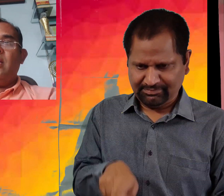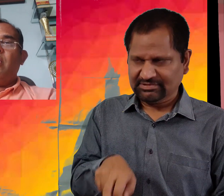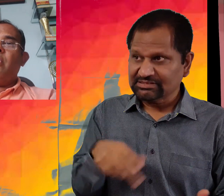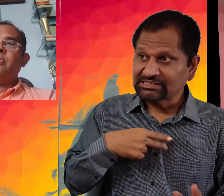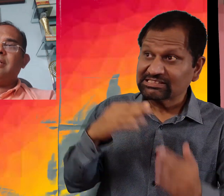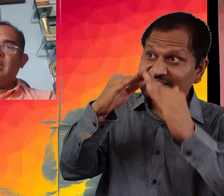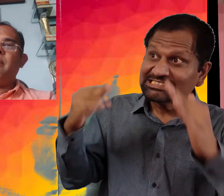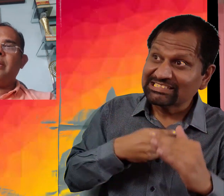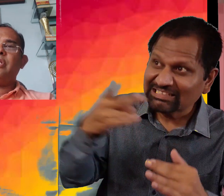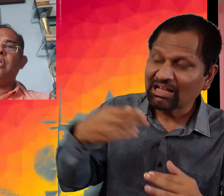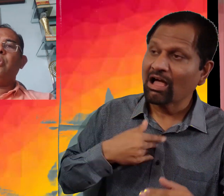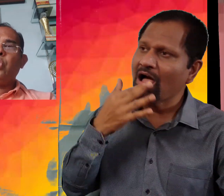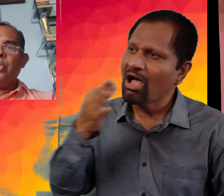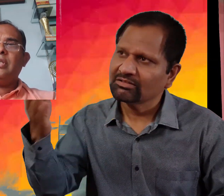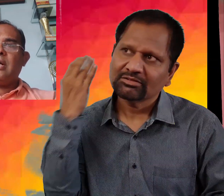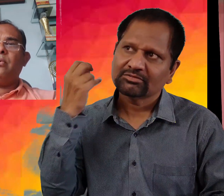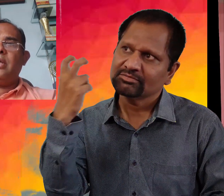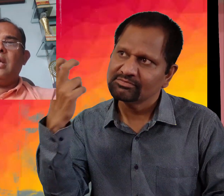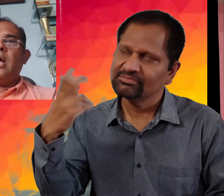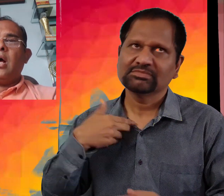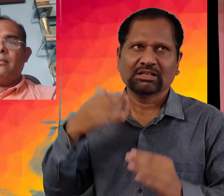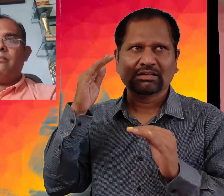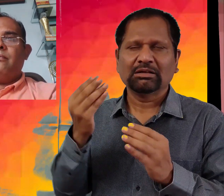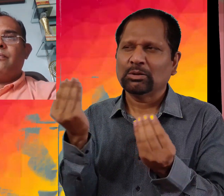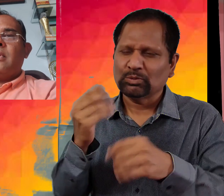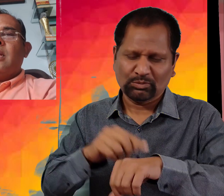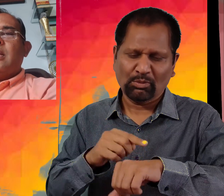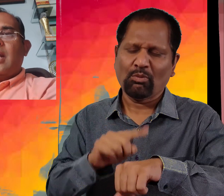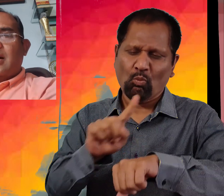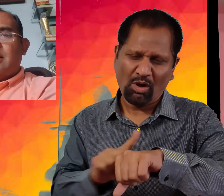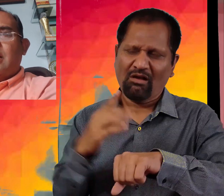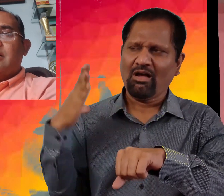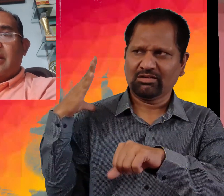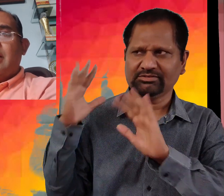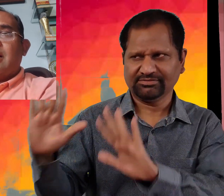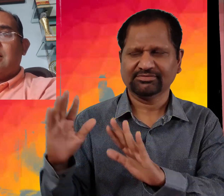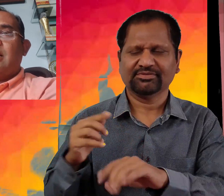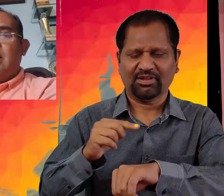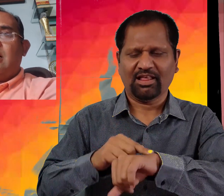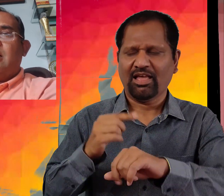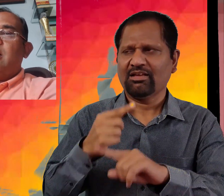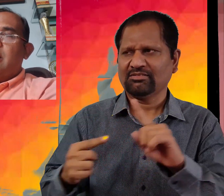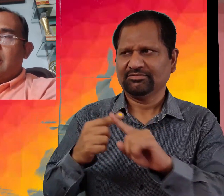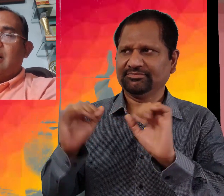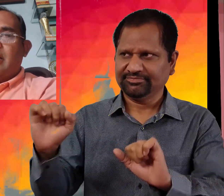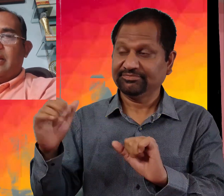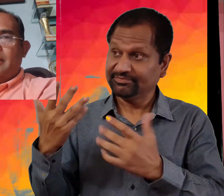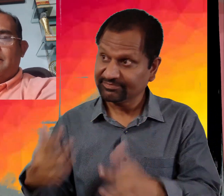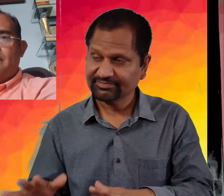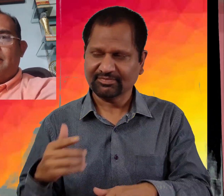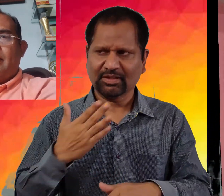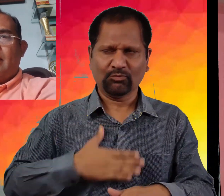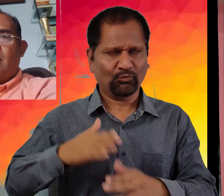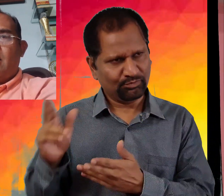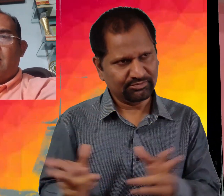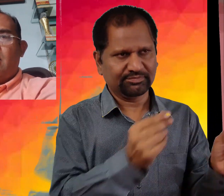رکھ پائیں اور جیسے ہی بارش تھوڑی سی کم ہوگی ہم یہاں سے صحیح راستہ دیکھ کر نکل جائیں